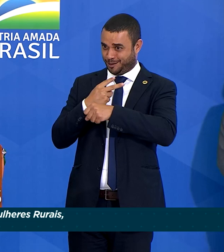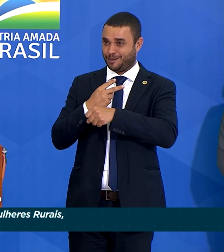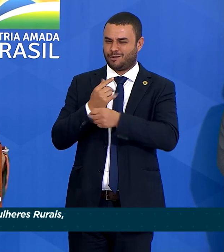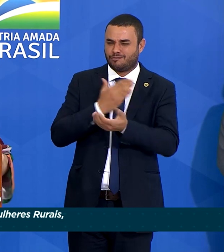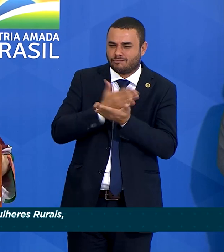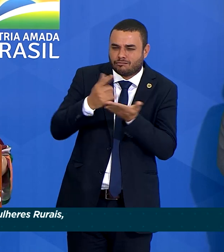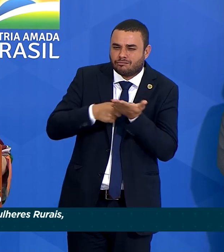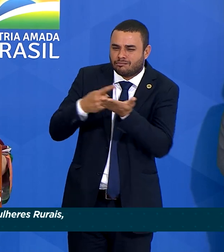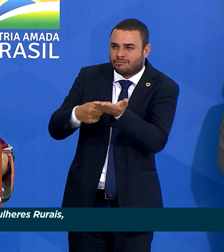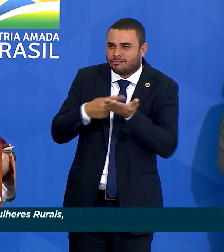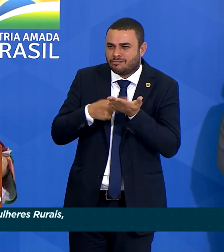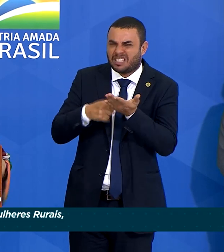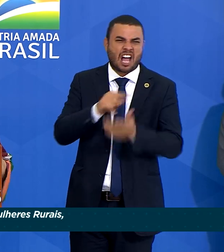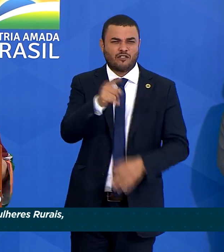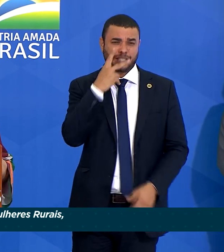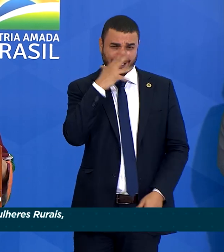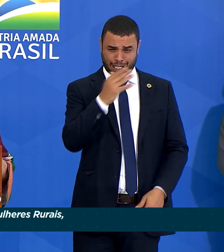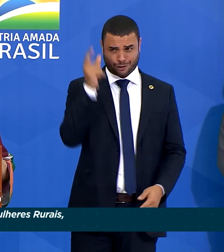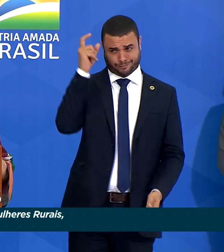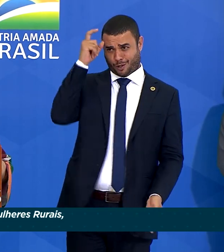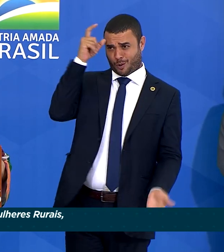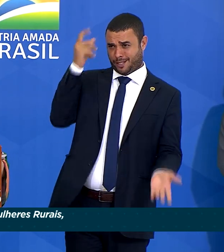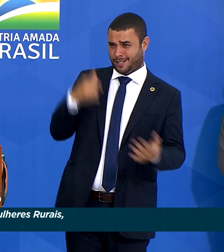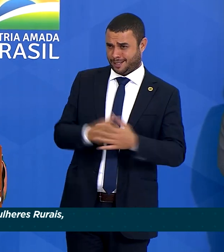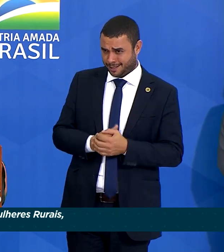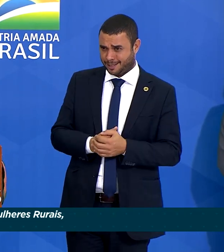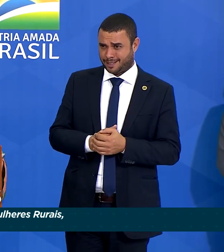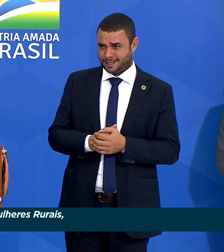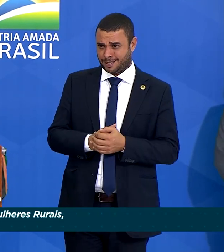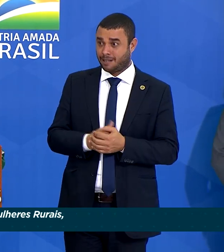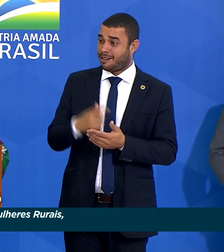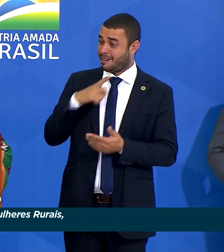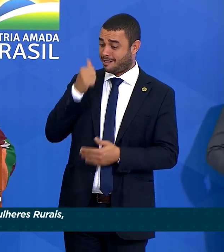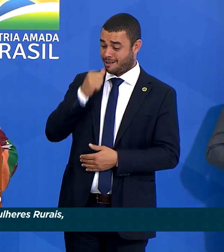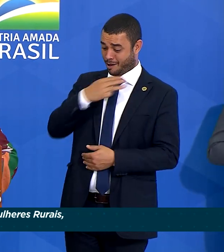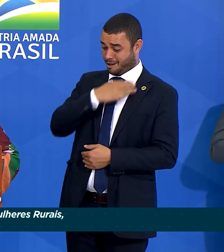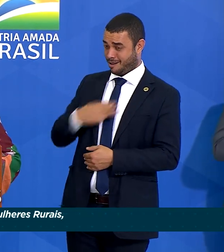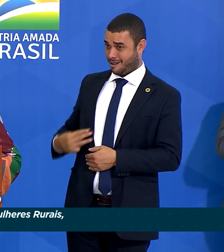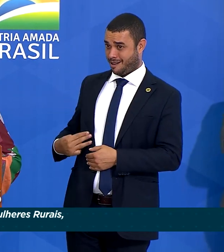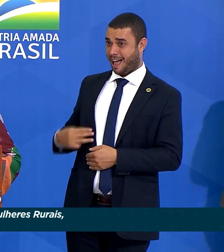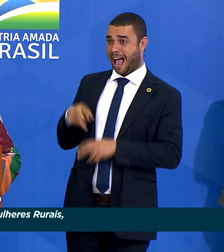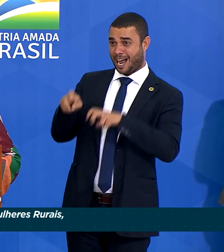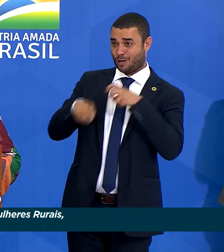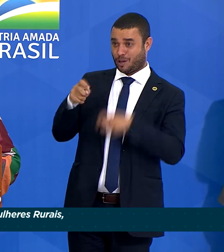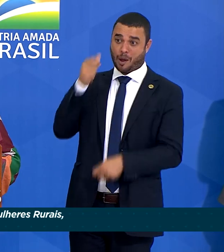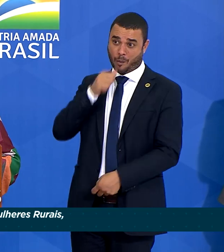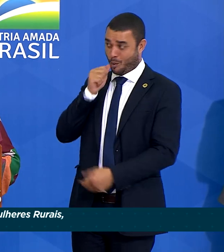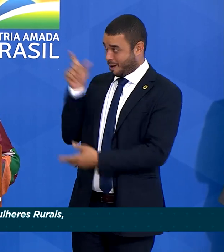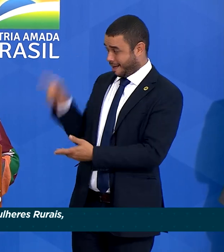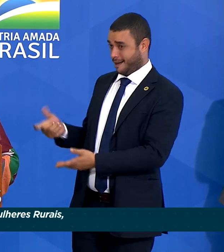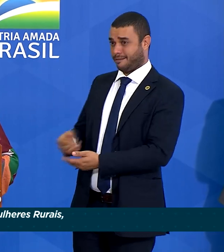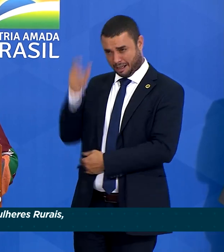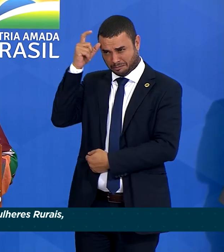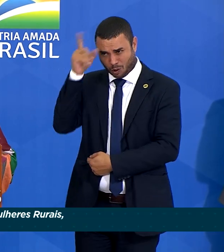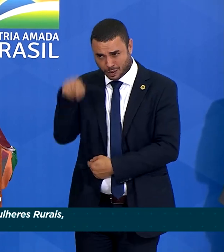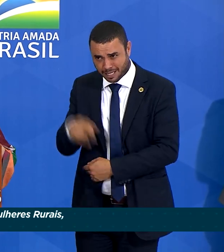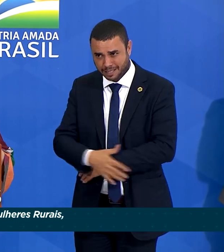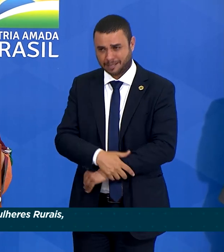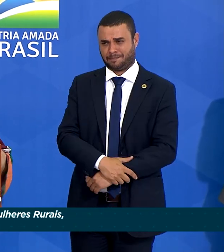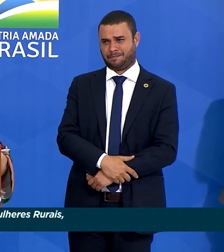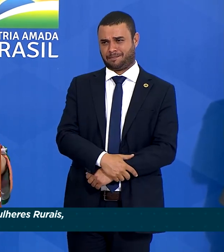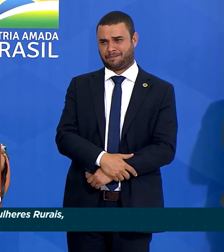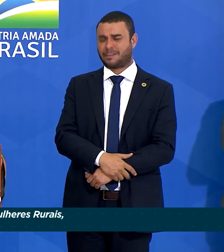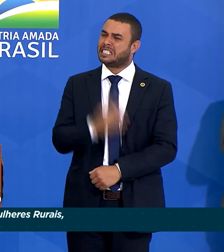Ou vocês acham que é por um acaso que nós temos uma ministra da agricultura mulher? Ou vocês